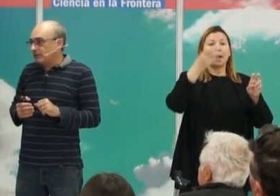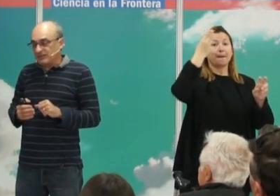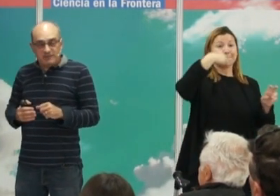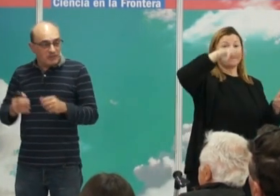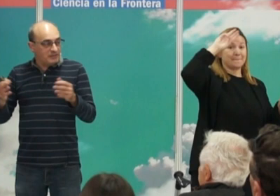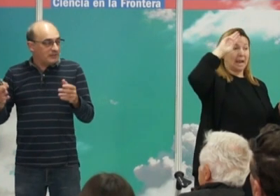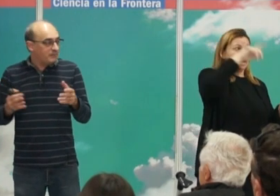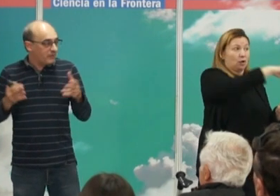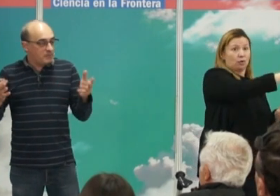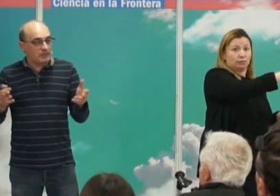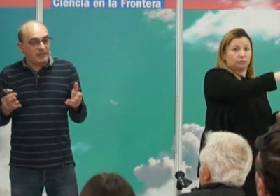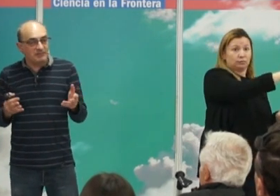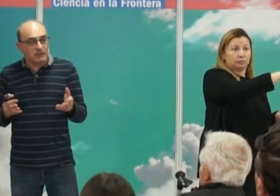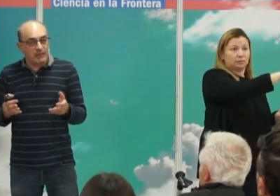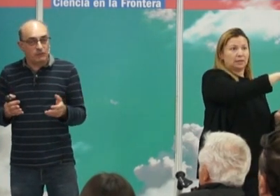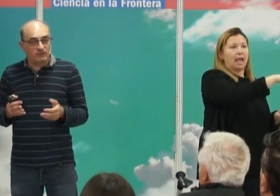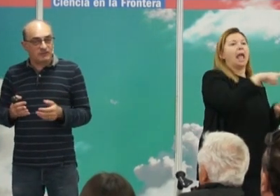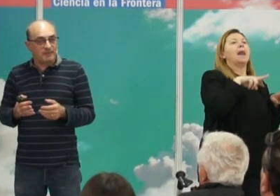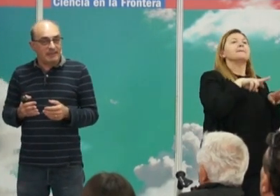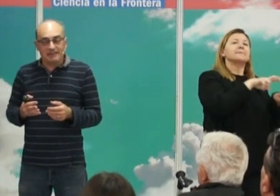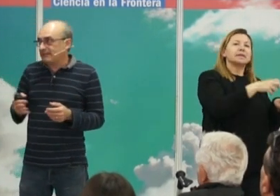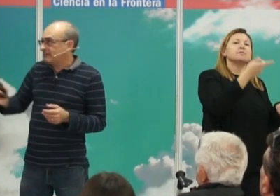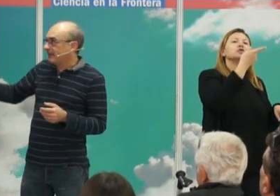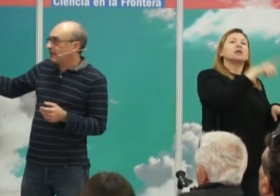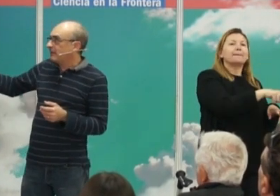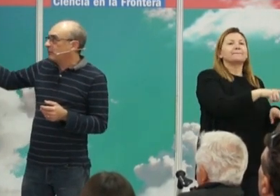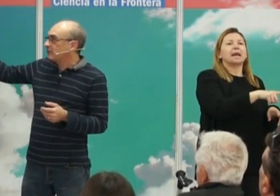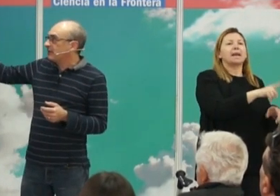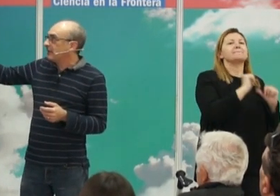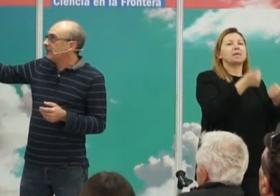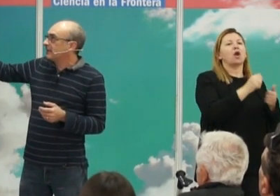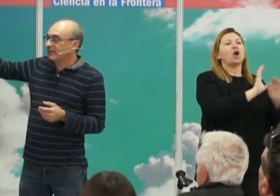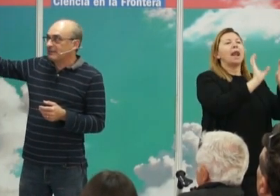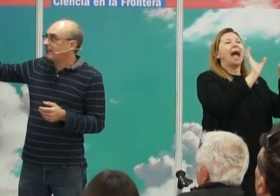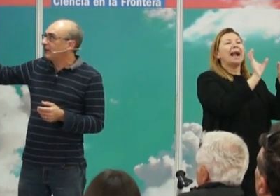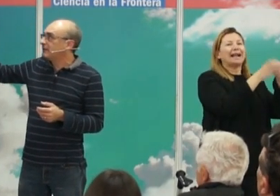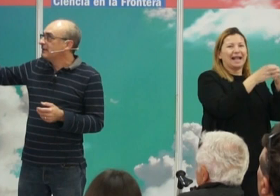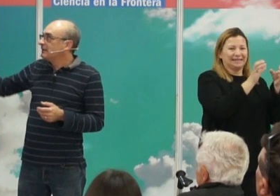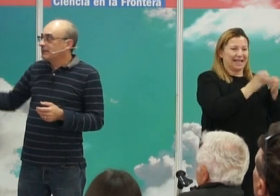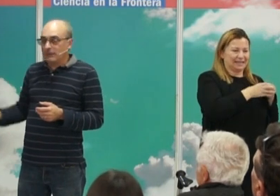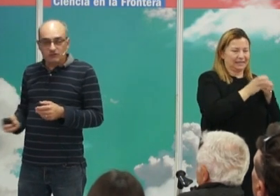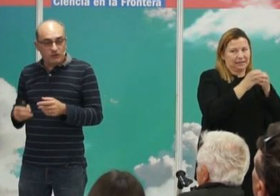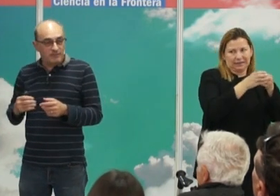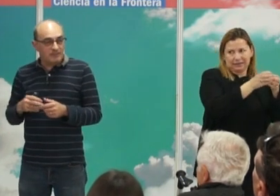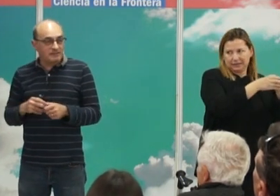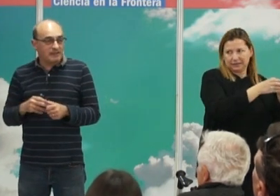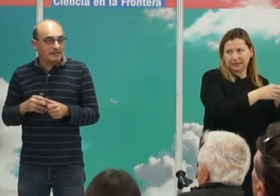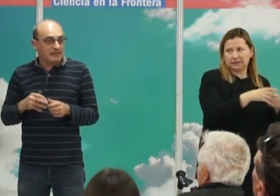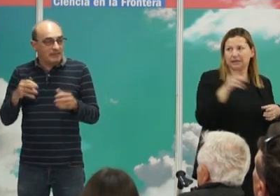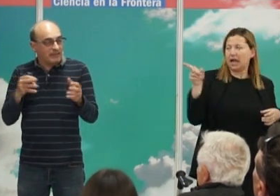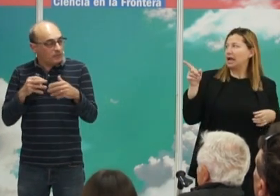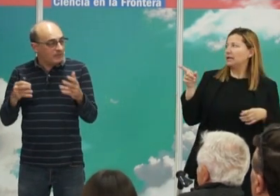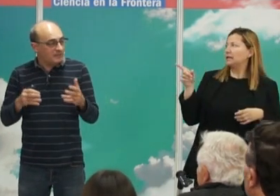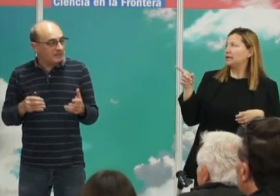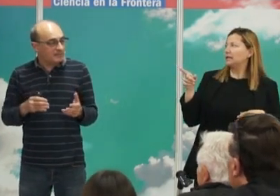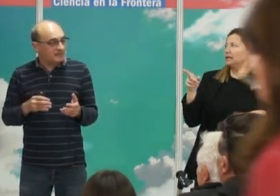los españoles al principio también instauraron un sistema de castas y aquí hay una representación de los nombres que